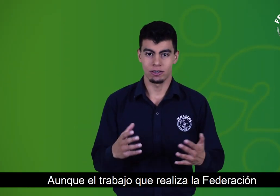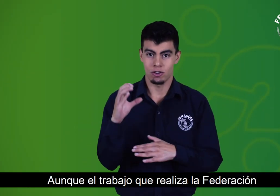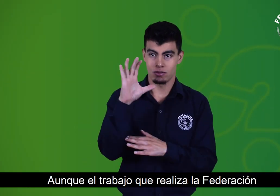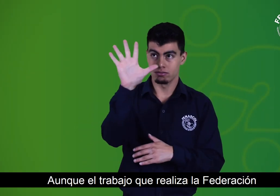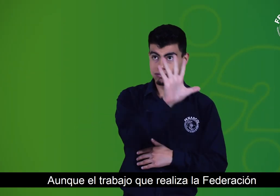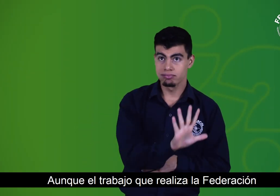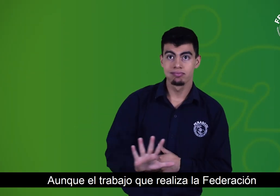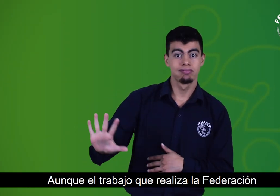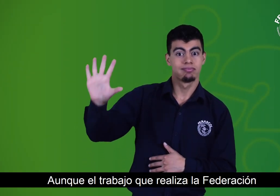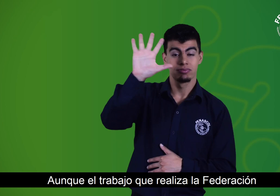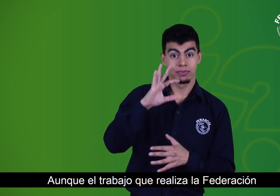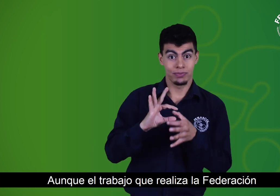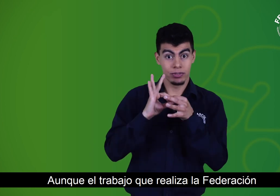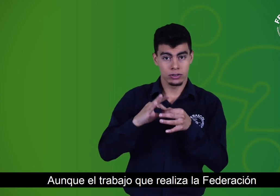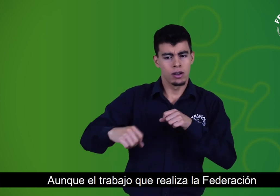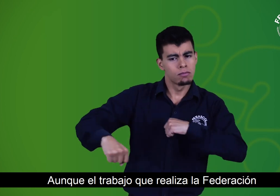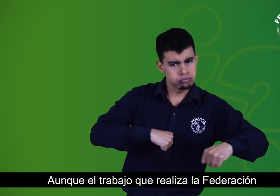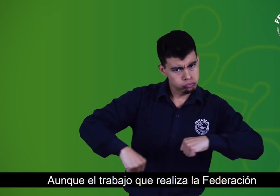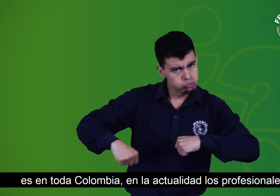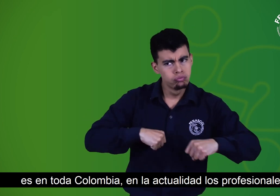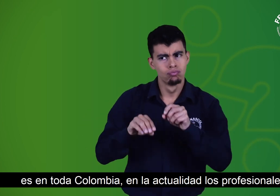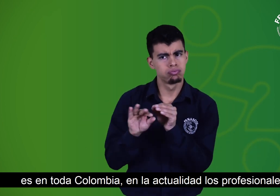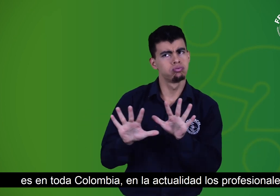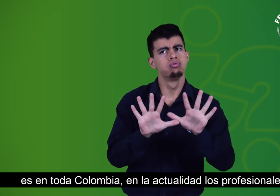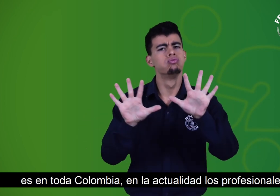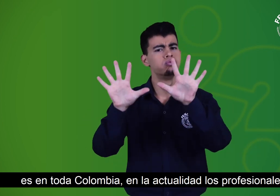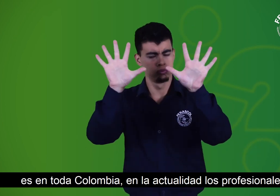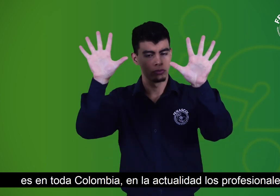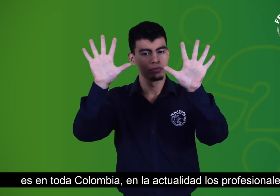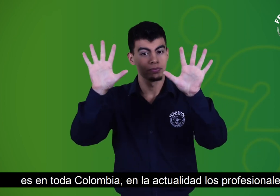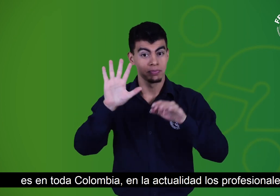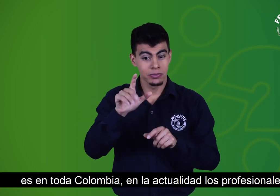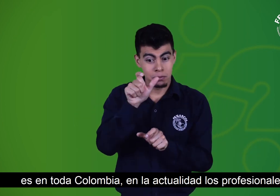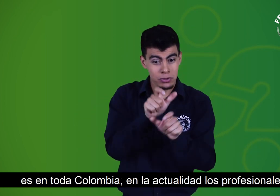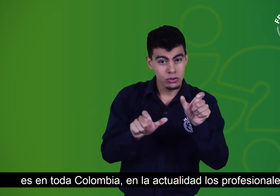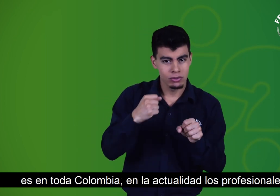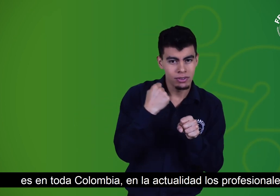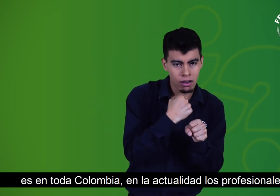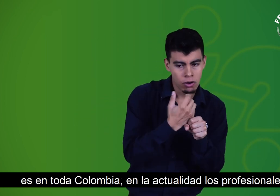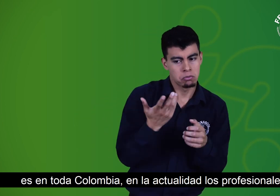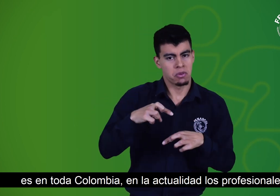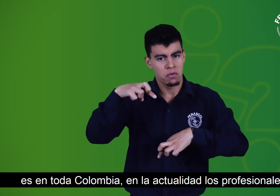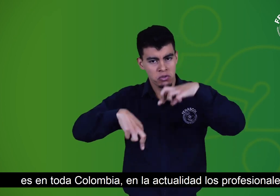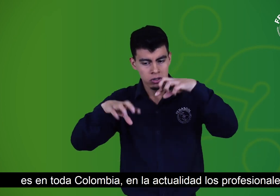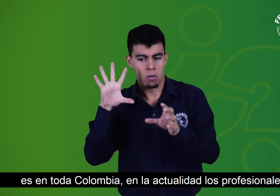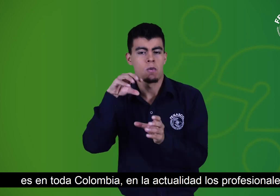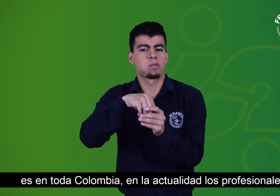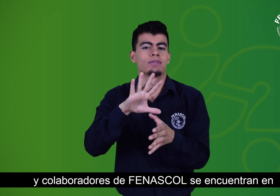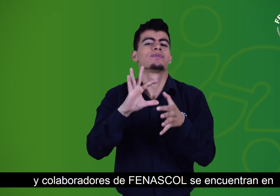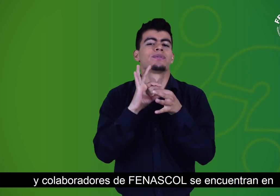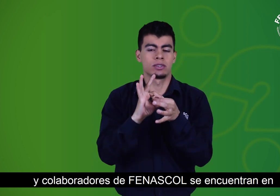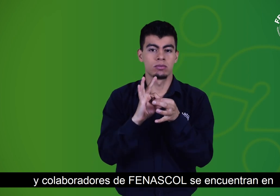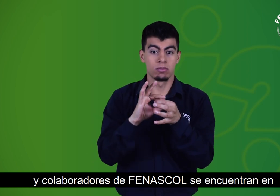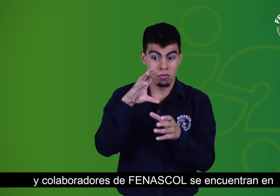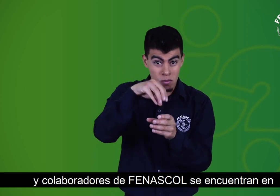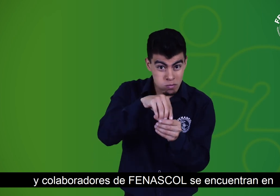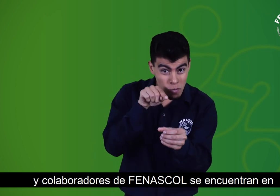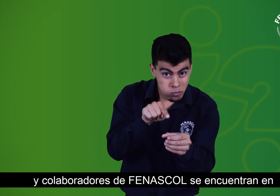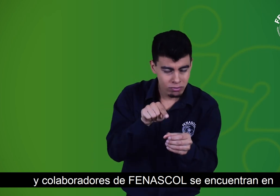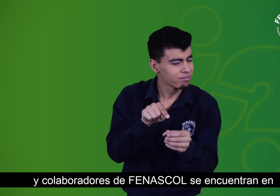Aunque el trabajo que realiza la federación es en toda Colombia, en la actualidad los profesionales y colaboradores de FENASCOL se